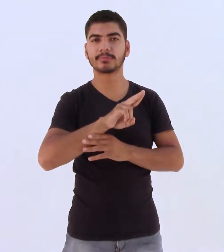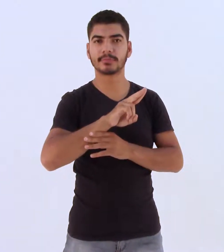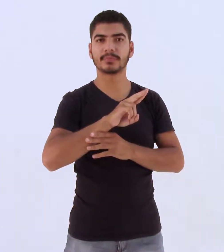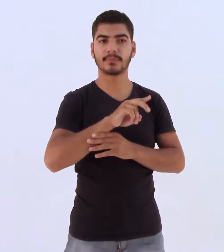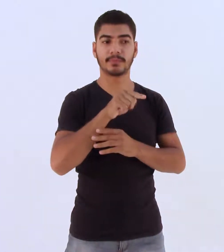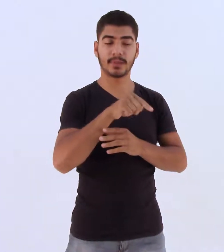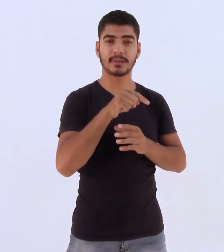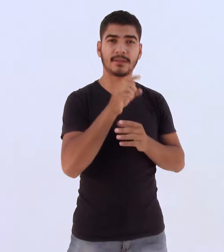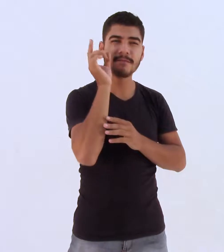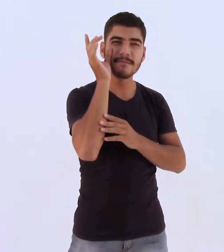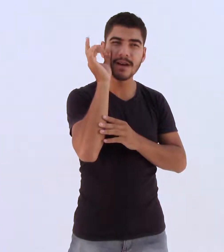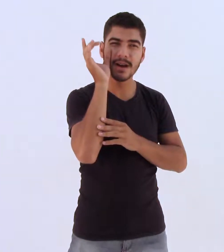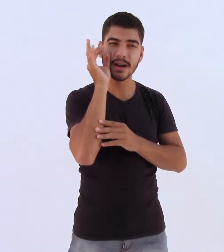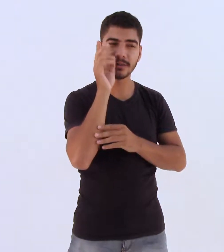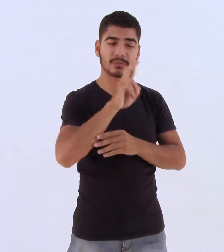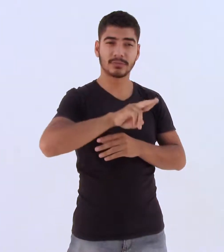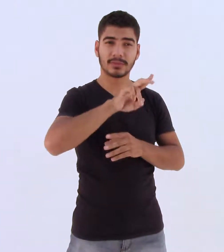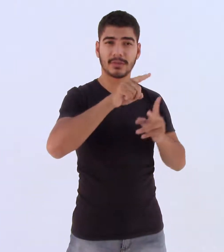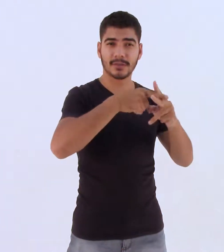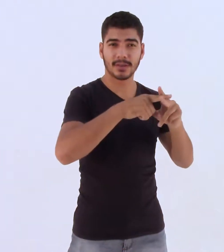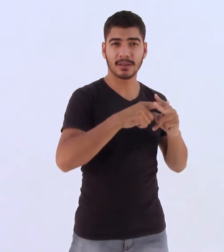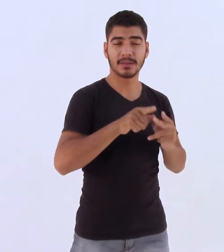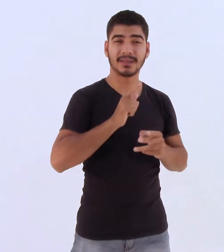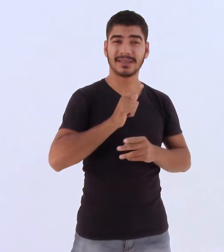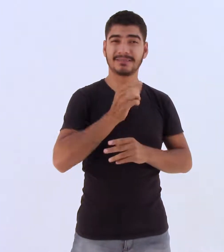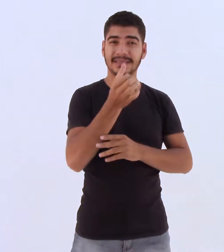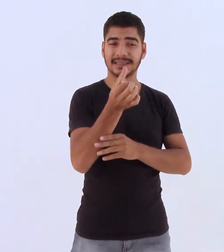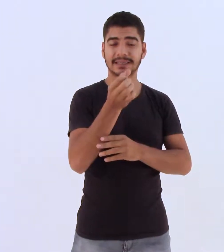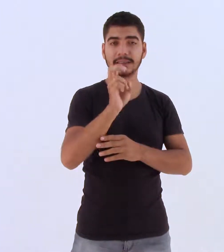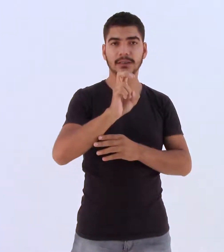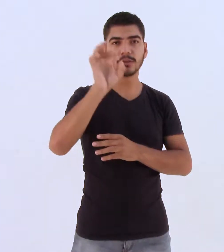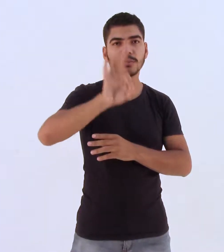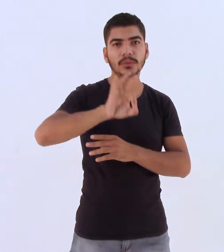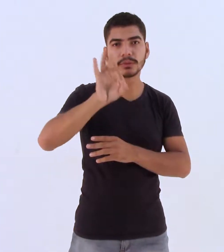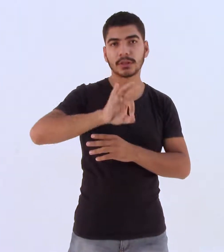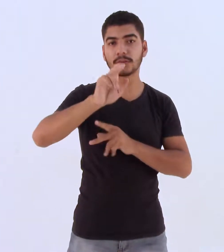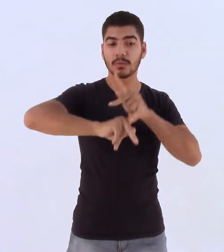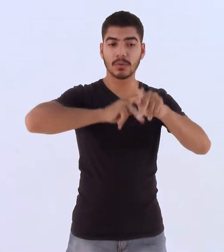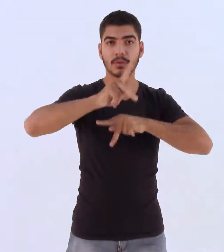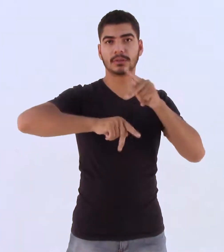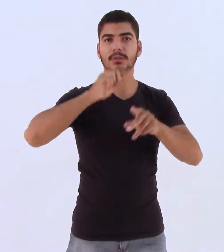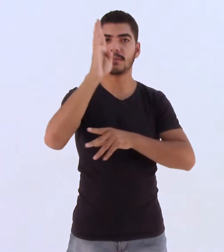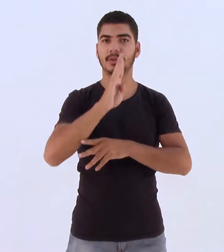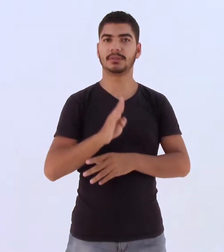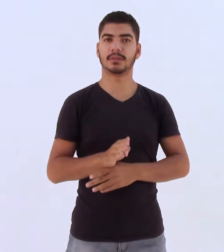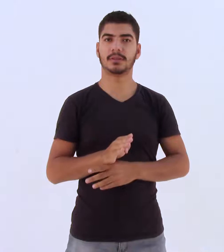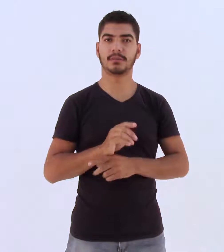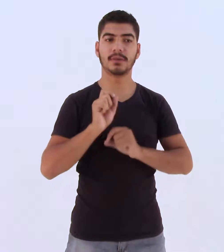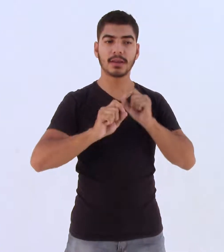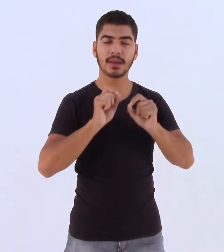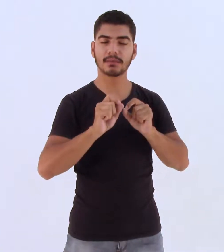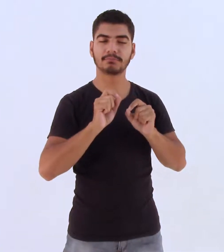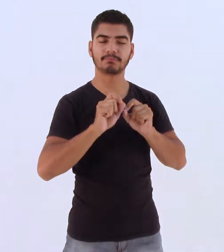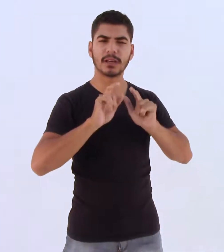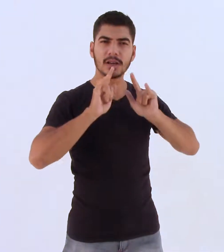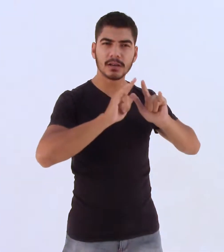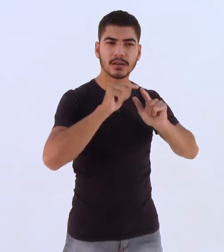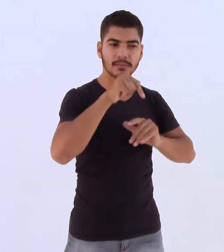essa ferramenta hoje habita a casa de 65% da população brasileira. Para os amantes das sete artes, a